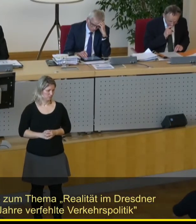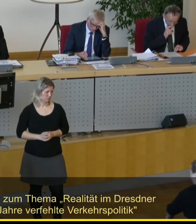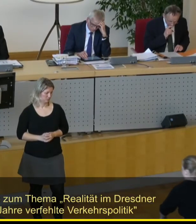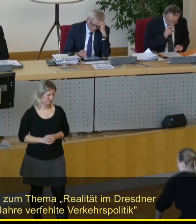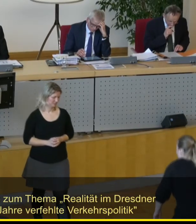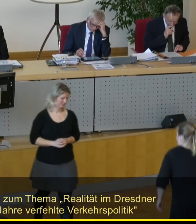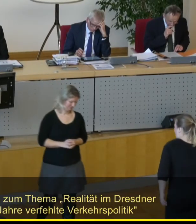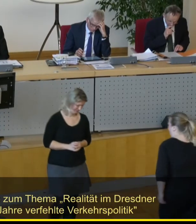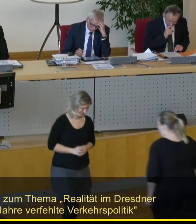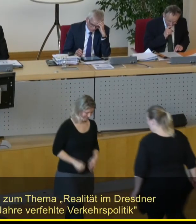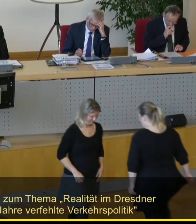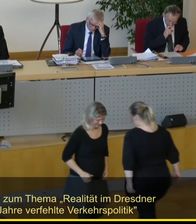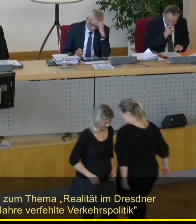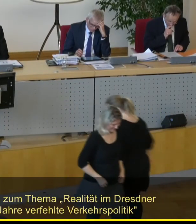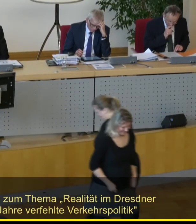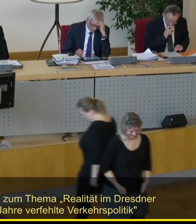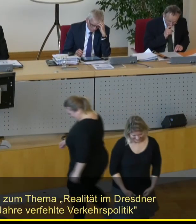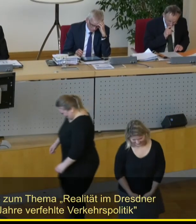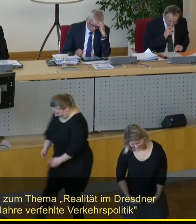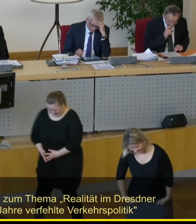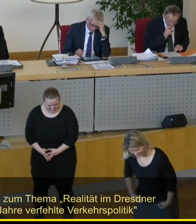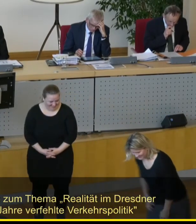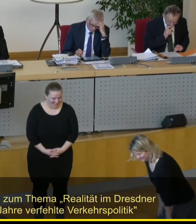Nächste Fraktion ist die AfD-Fraktion, Herr Engler.